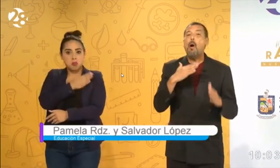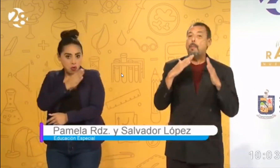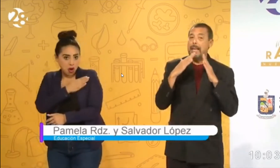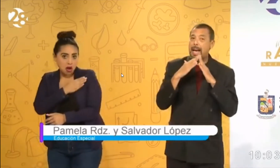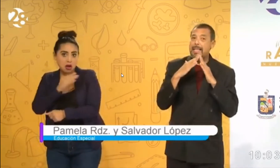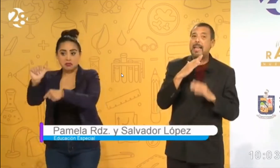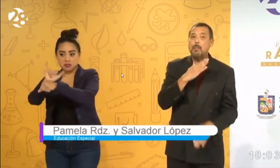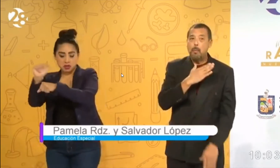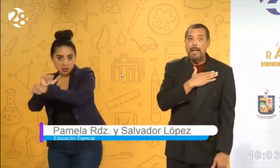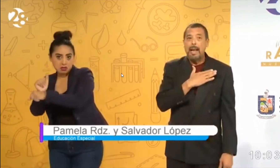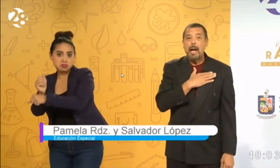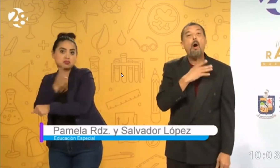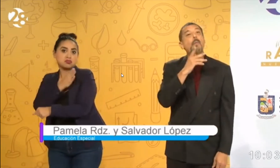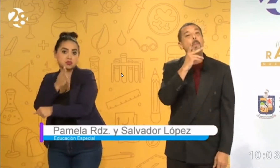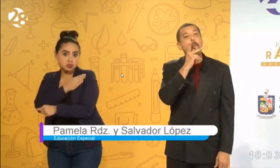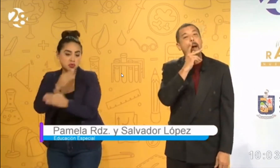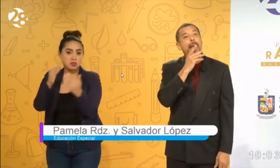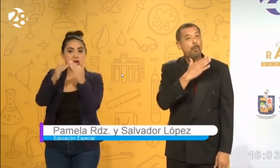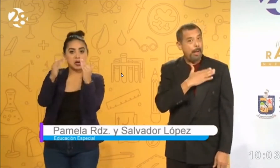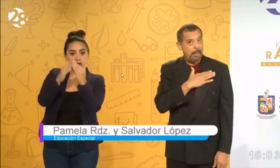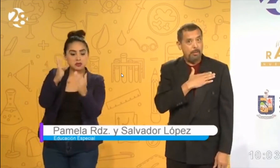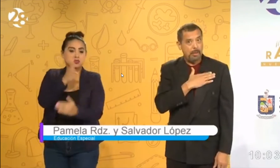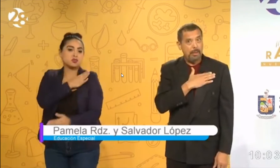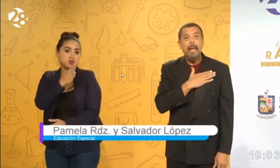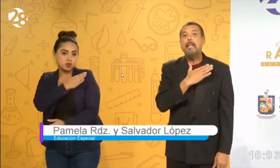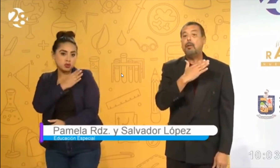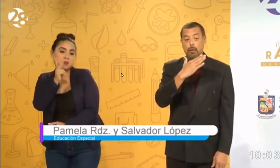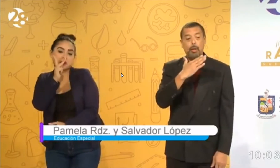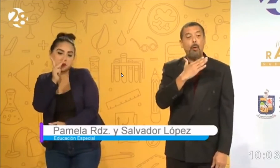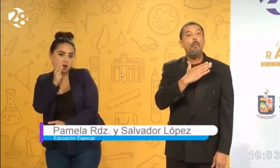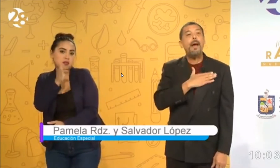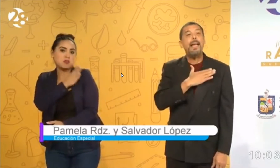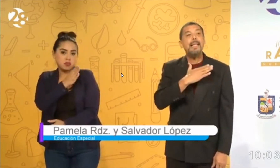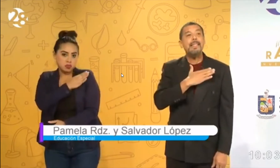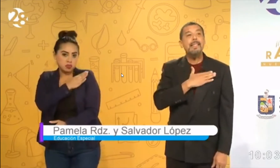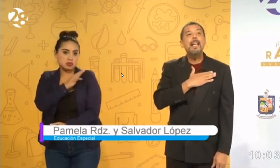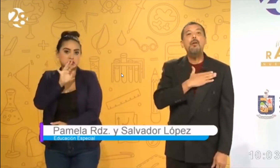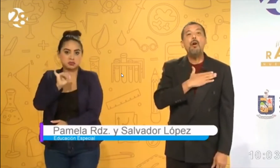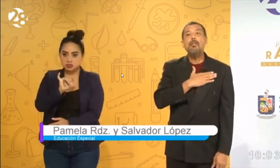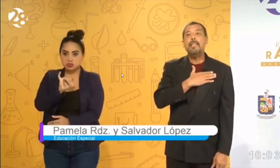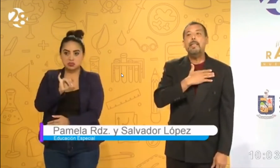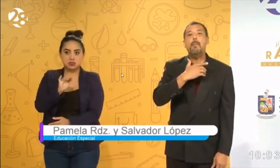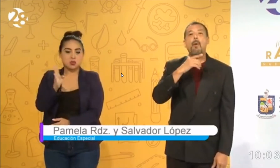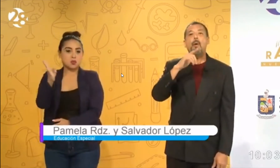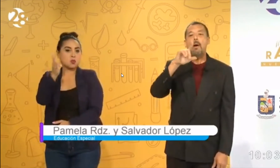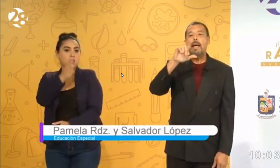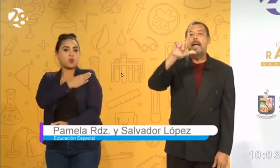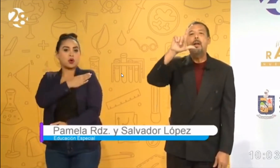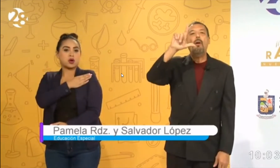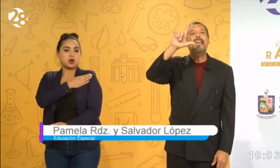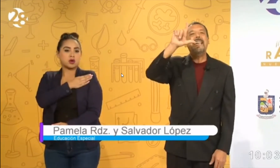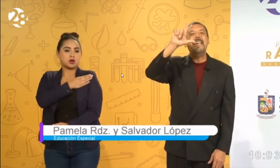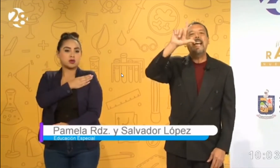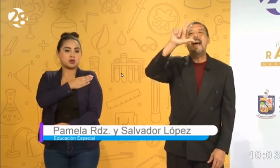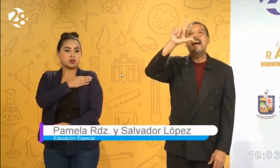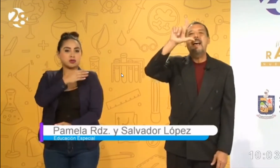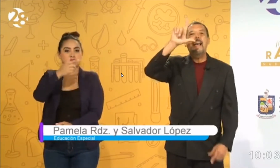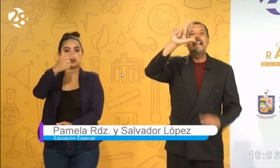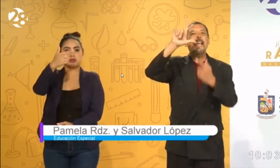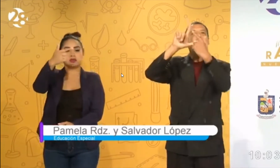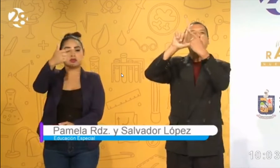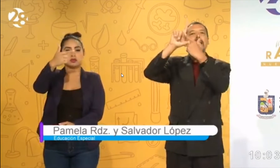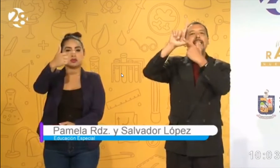o mi casa es buena o mi papá es bueno. Entonces yo digo buenas noches y pongo lo que sería